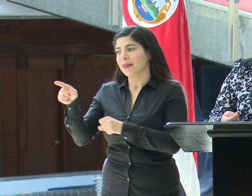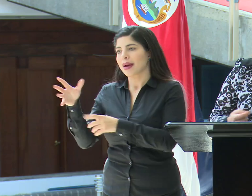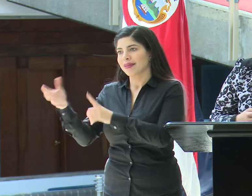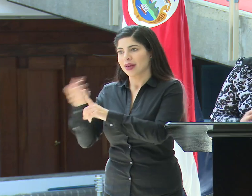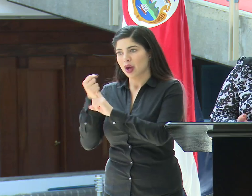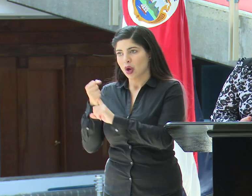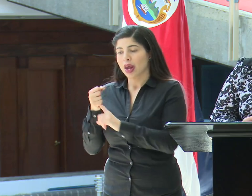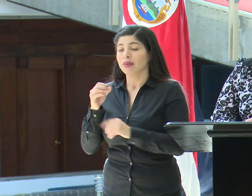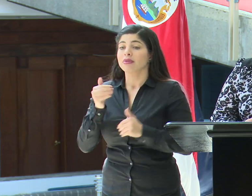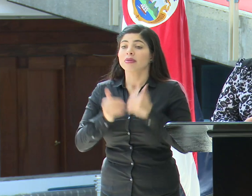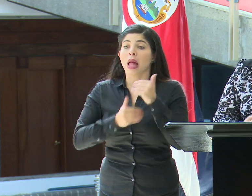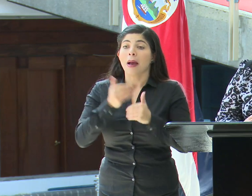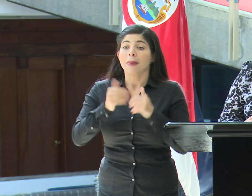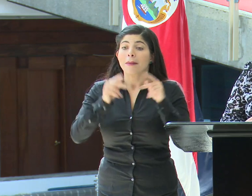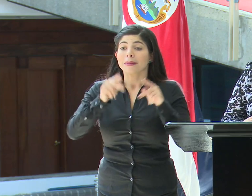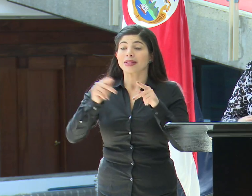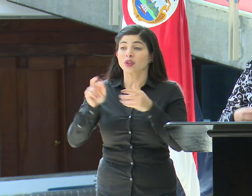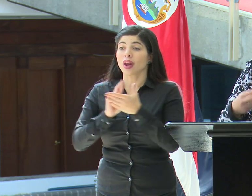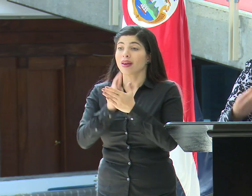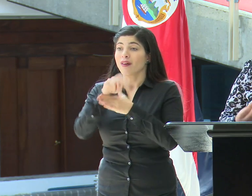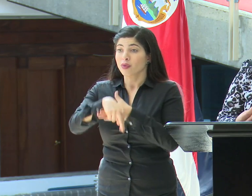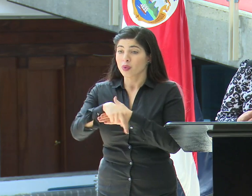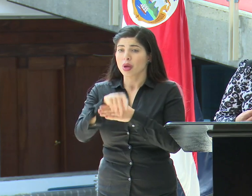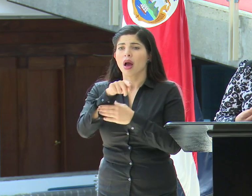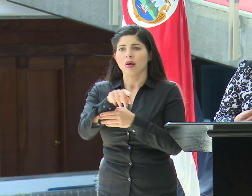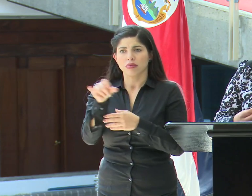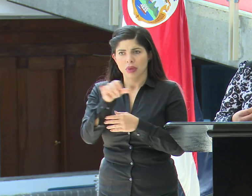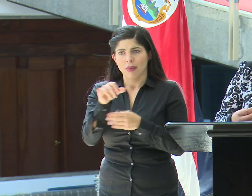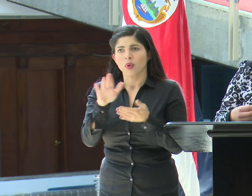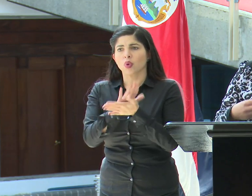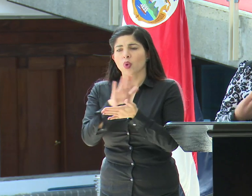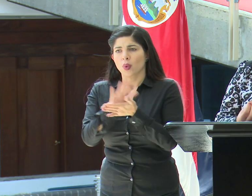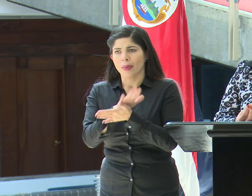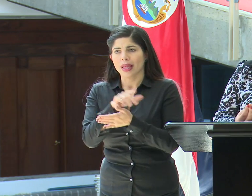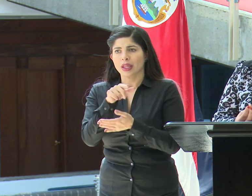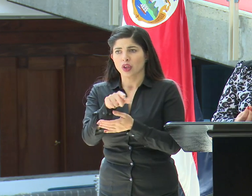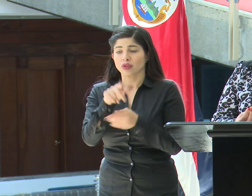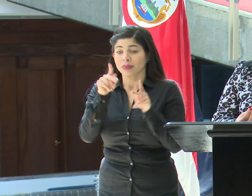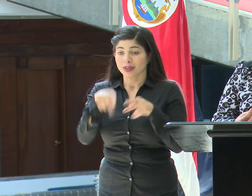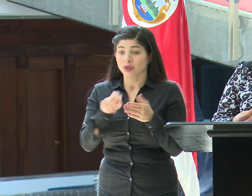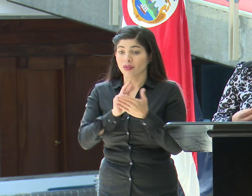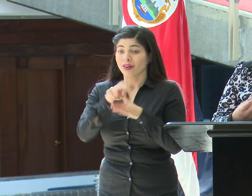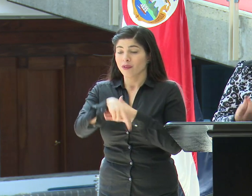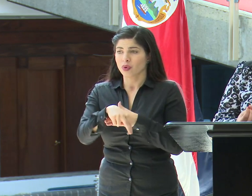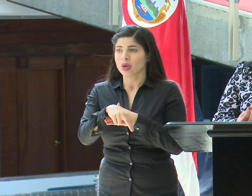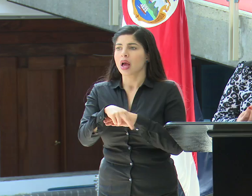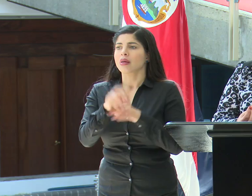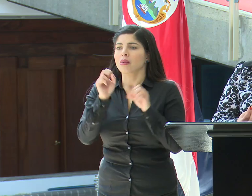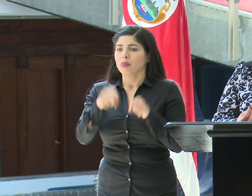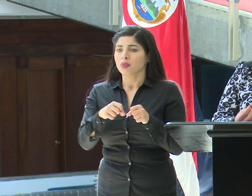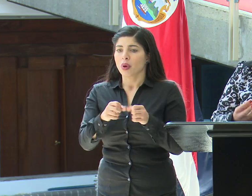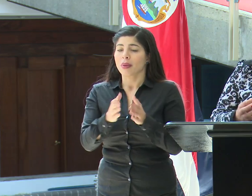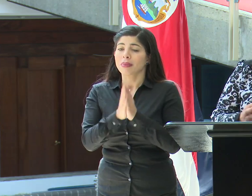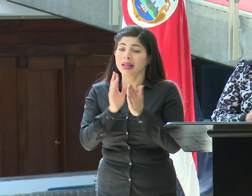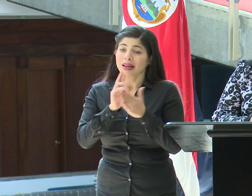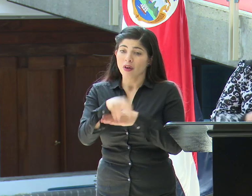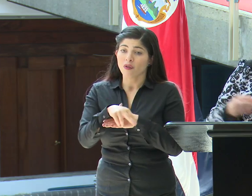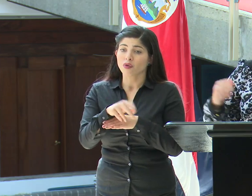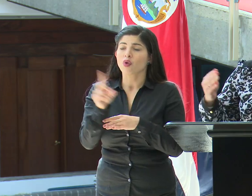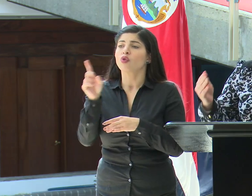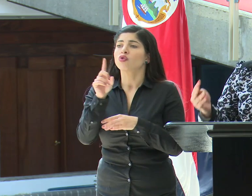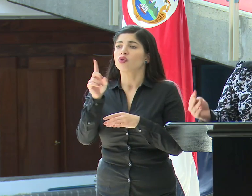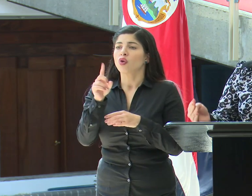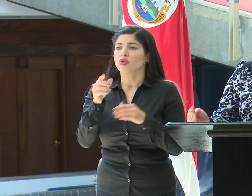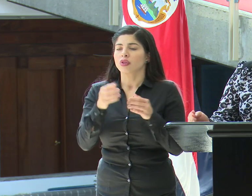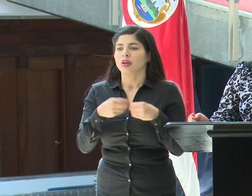Con respecto a los trámites de personas refugiadas, también los documentos de las personas refugiadas, solicitantes de refugio, se van